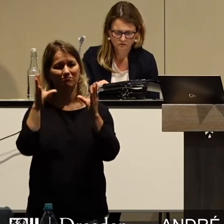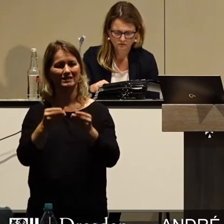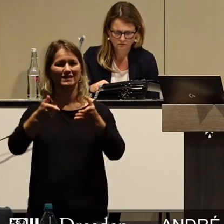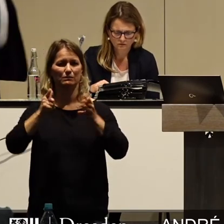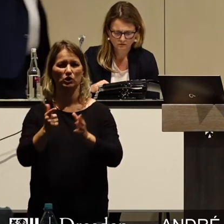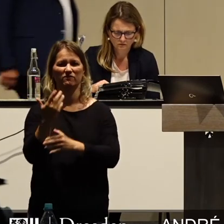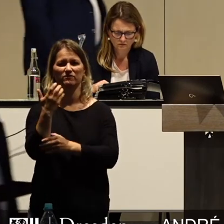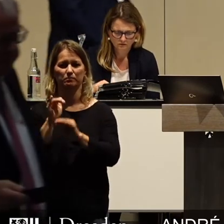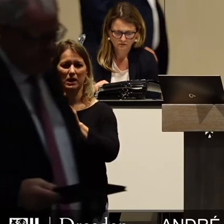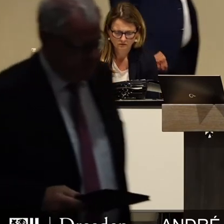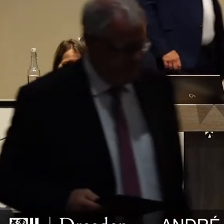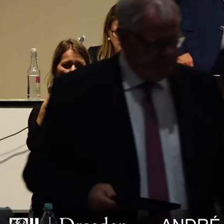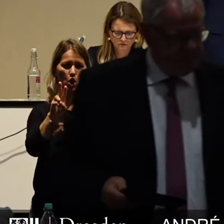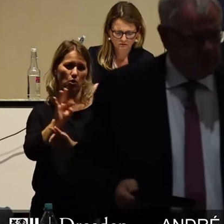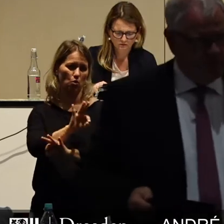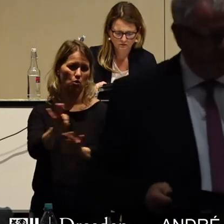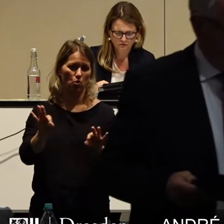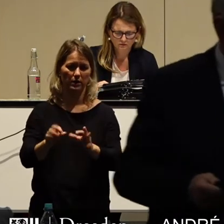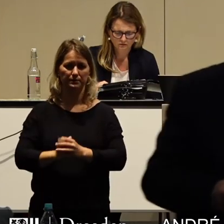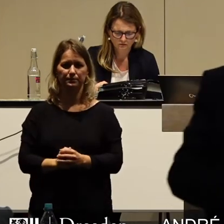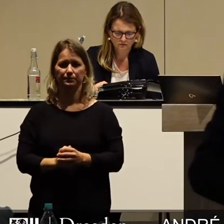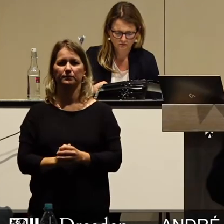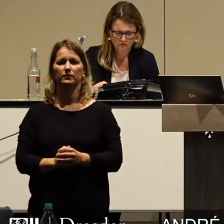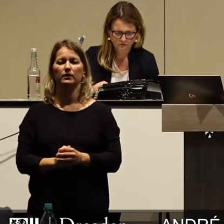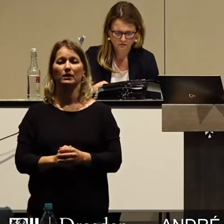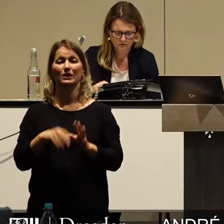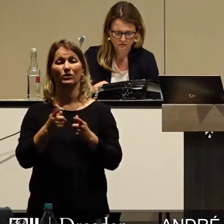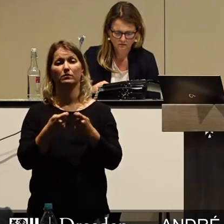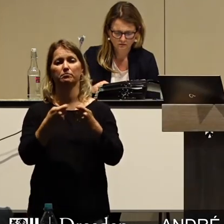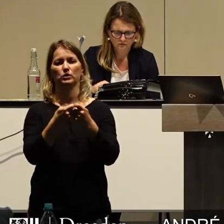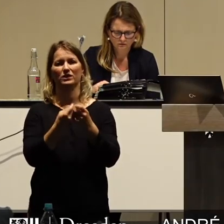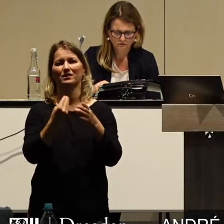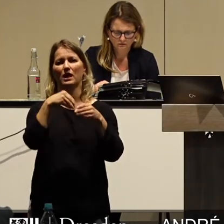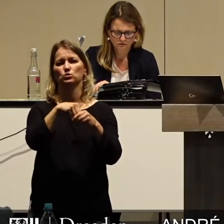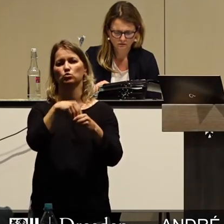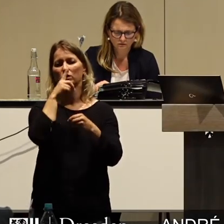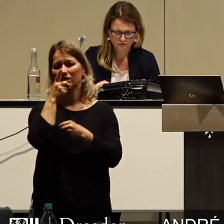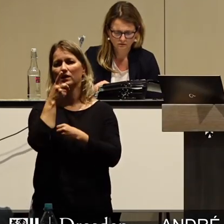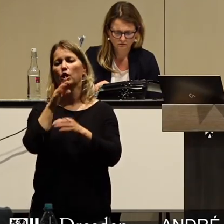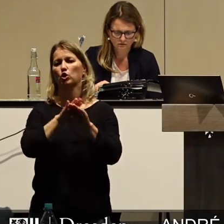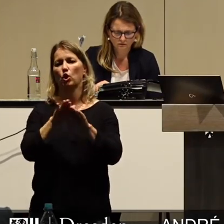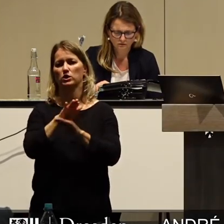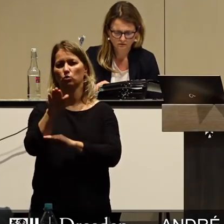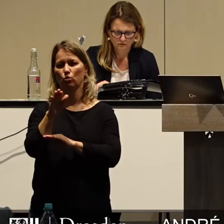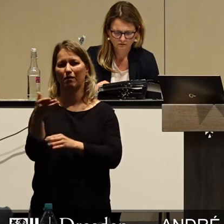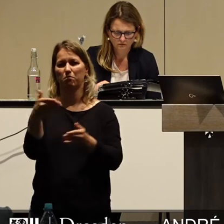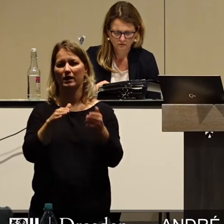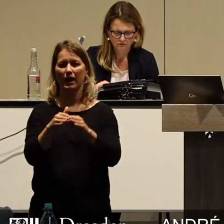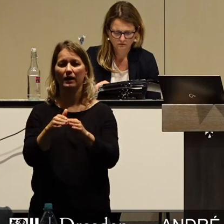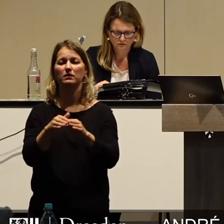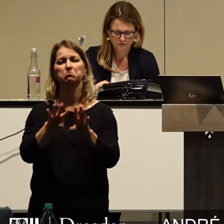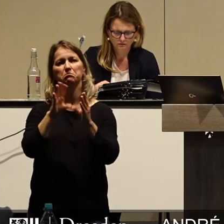Millionen Euro aufgespannt. Und vom Bund wurde ein Konjunkturpaket in Höhe von